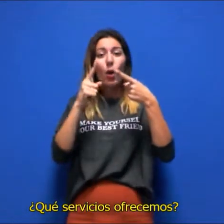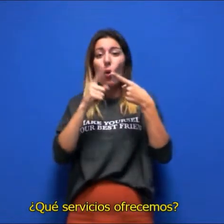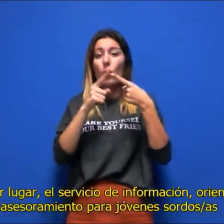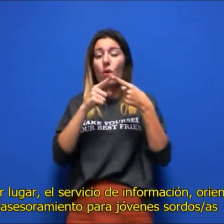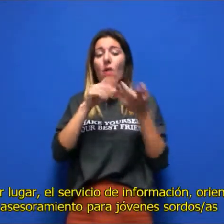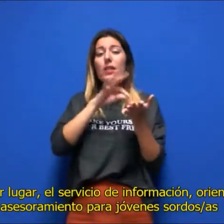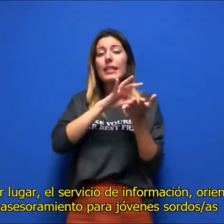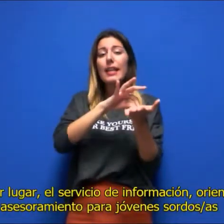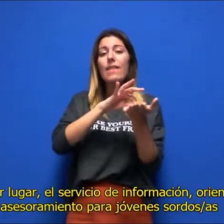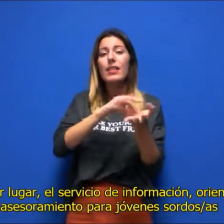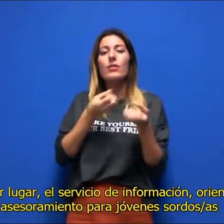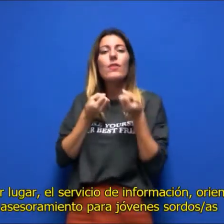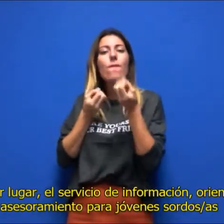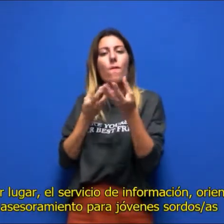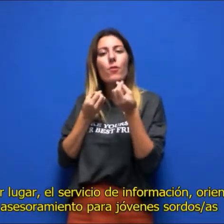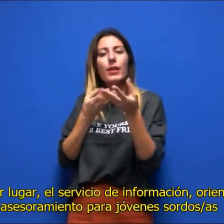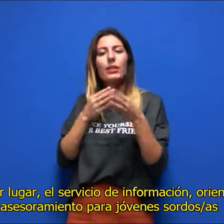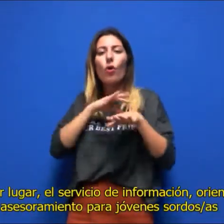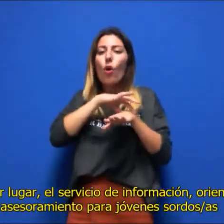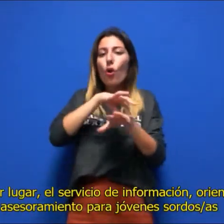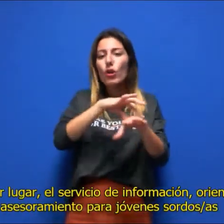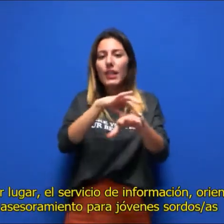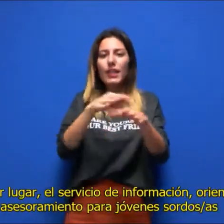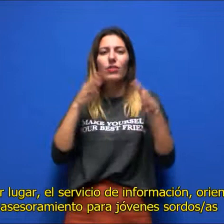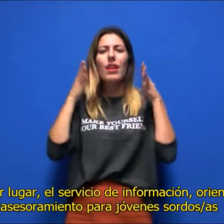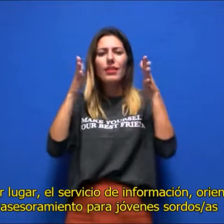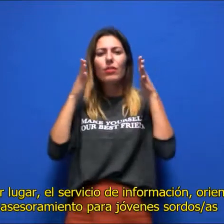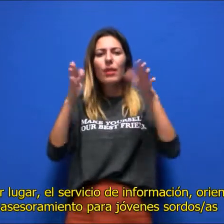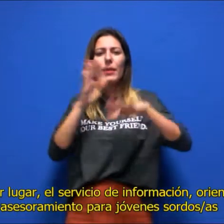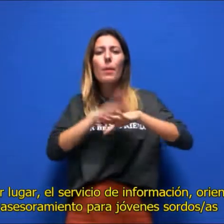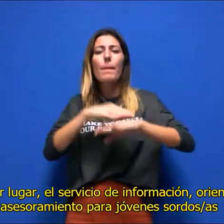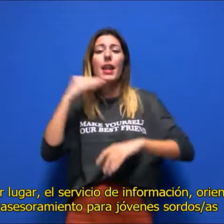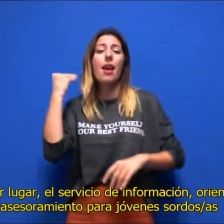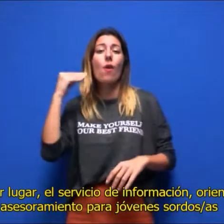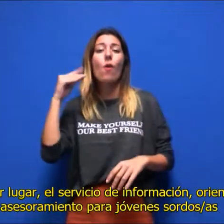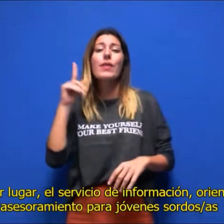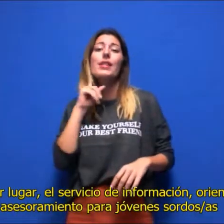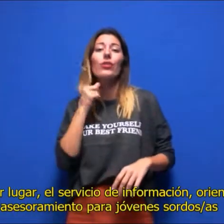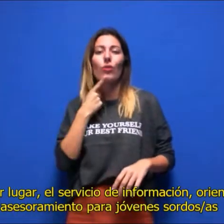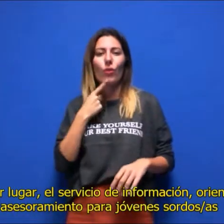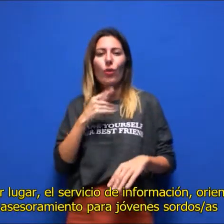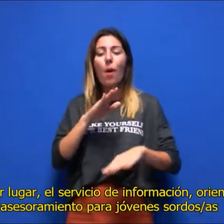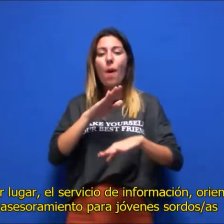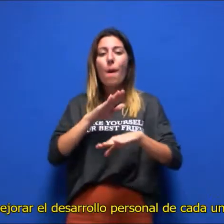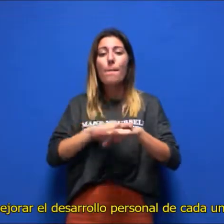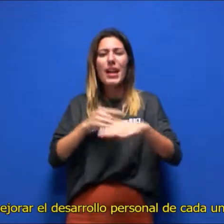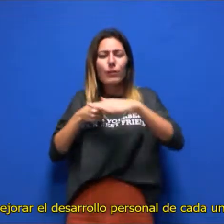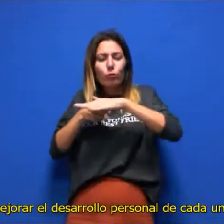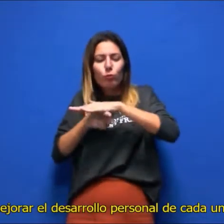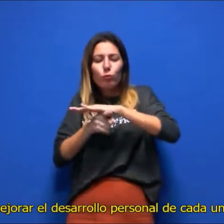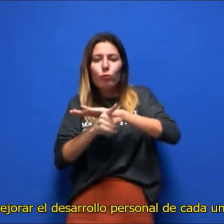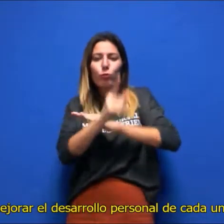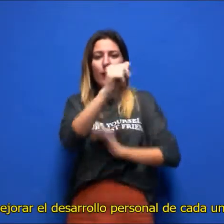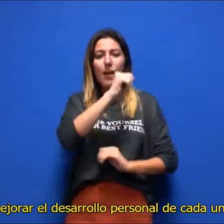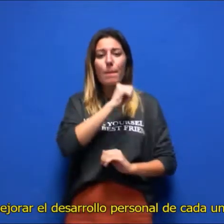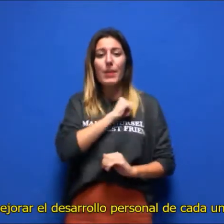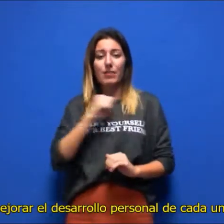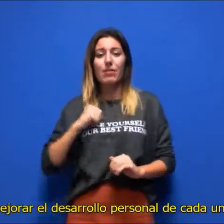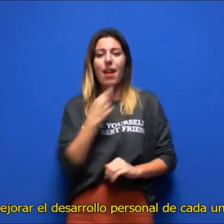En primer lugar, el servicio de información, orientación y asesoramiento para jóvenes sordos y sordas, para mejorar el desarrollo personal de